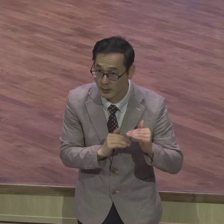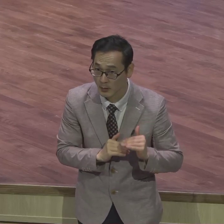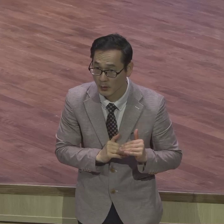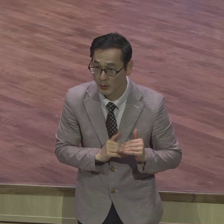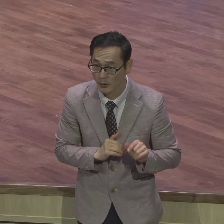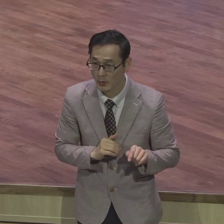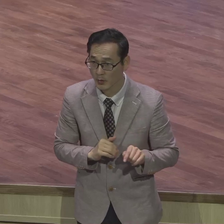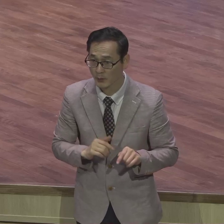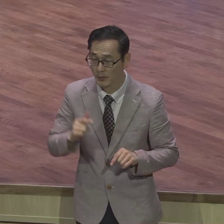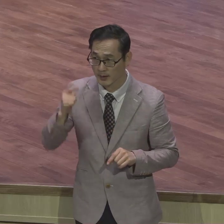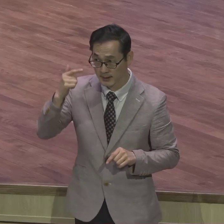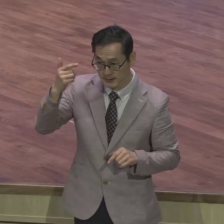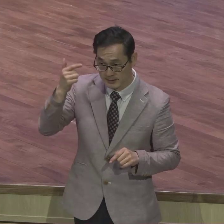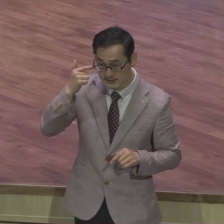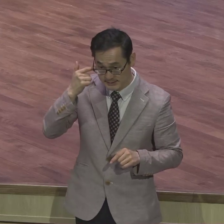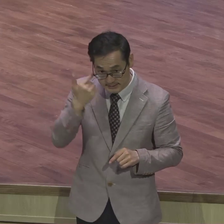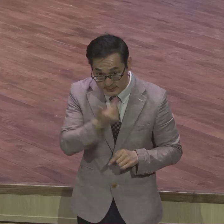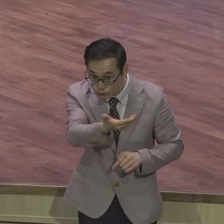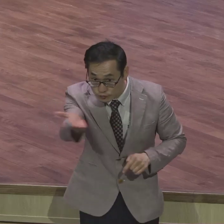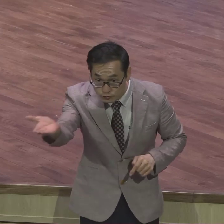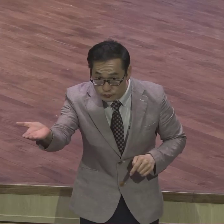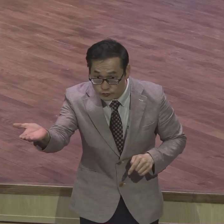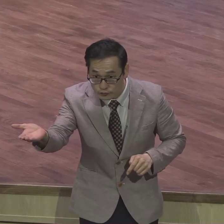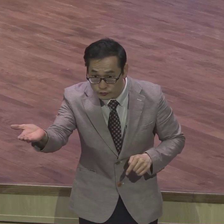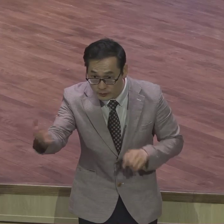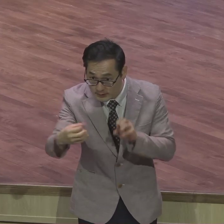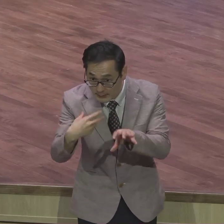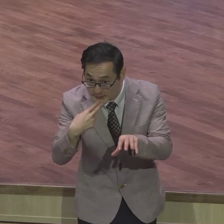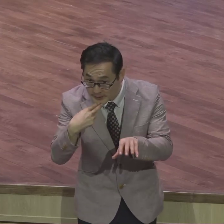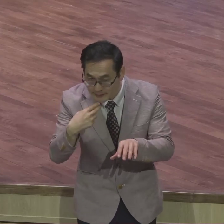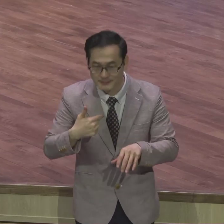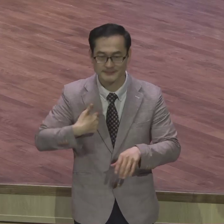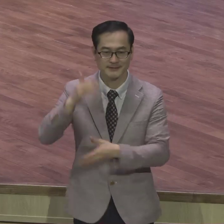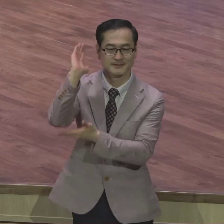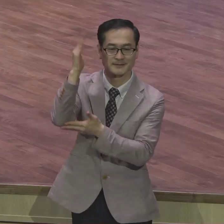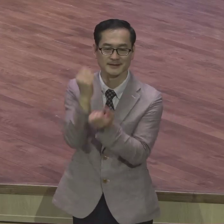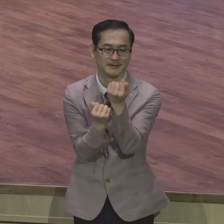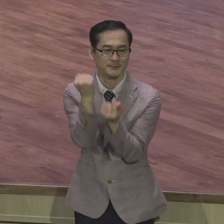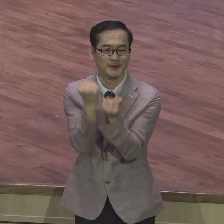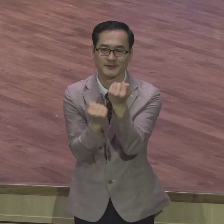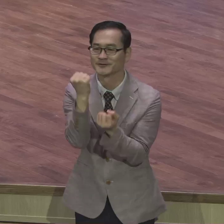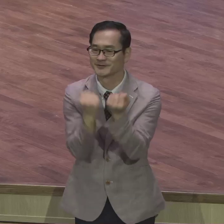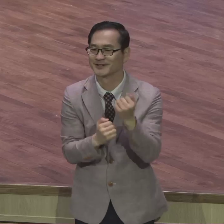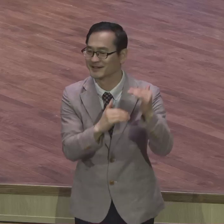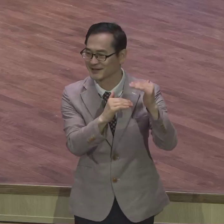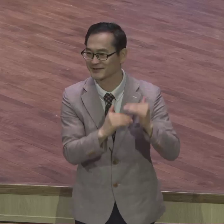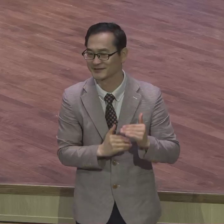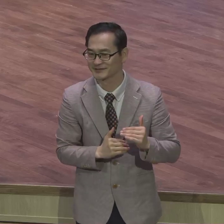던지고 던져놓고 거기에 대해서 답변을 주는 형식으로 말씀을 기록했어요 첫 번째 질문이 뭐냐